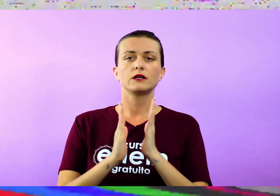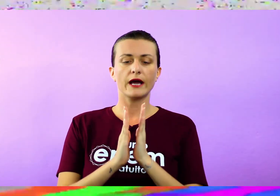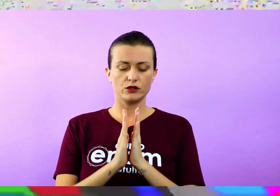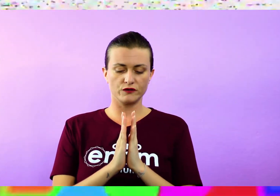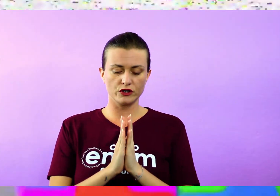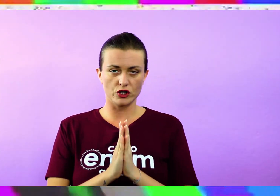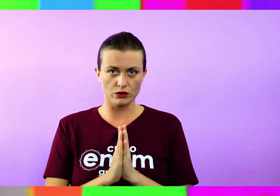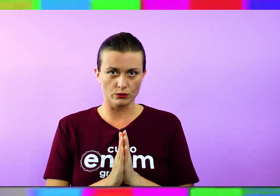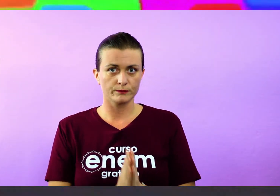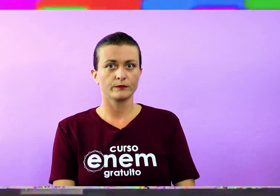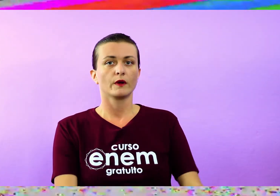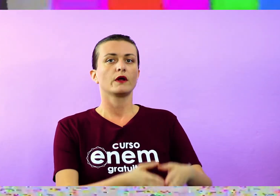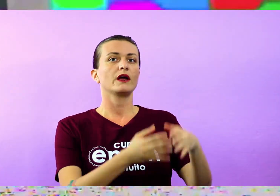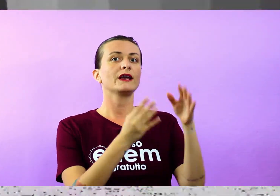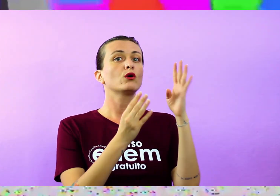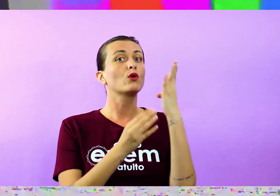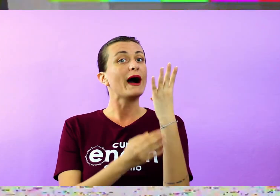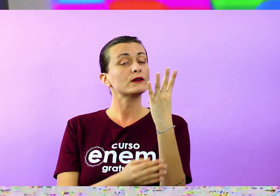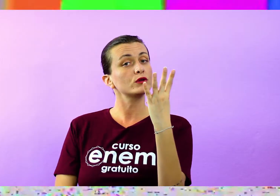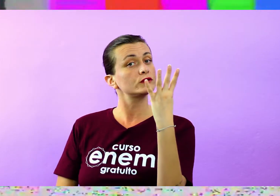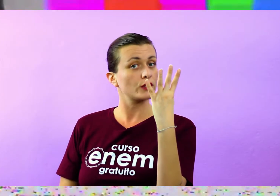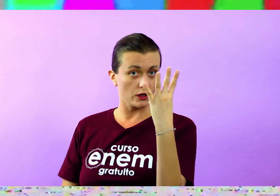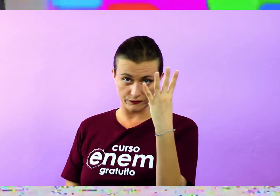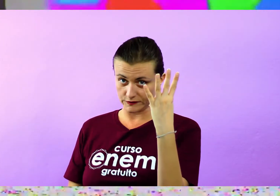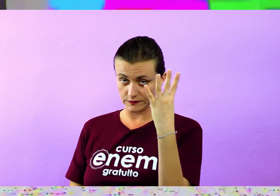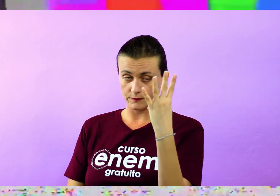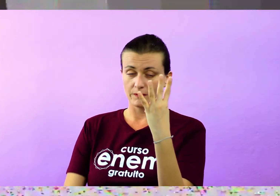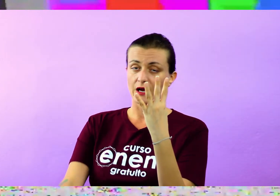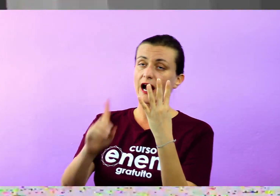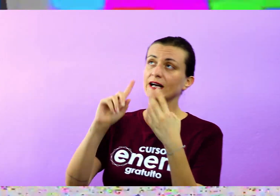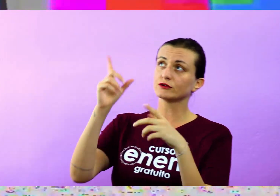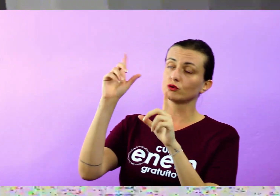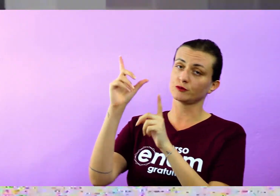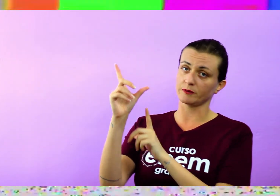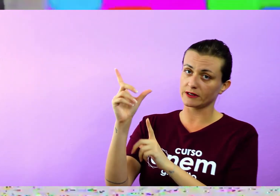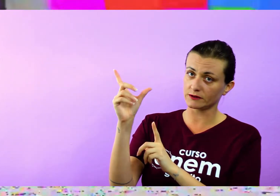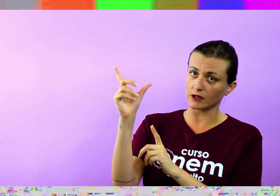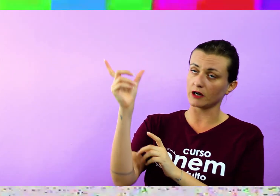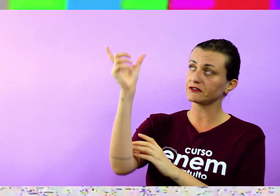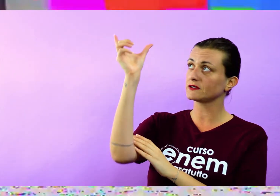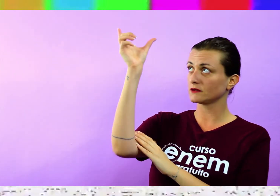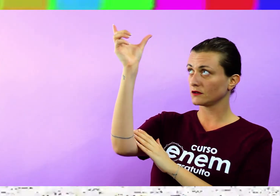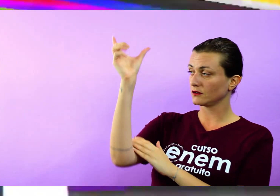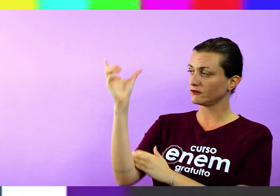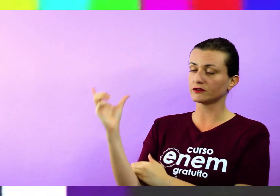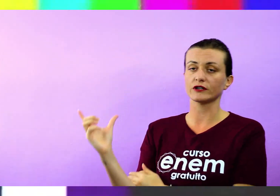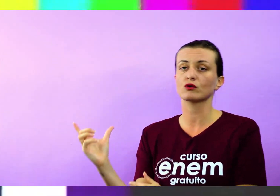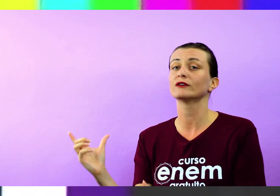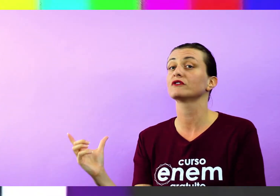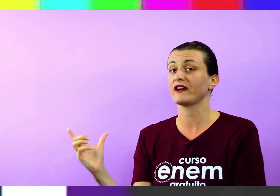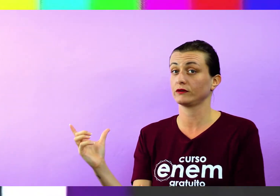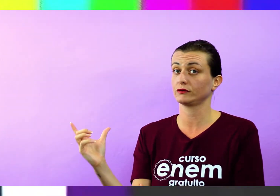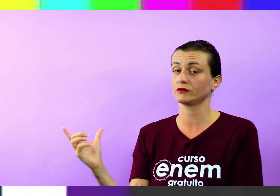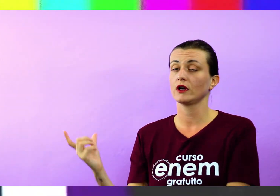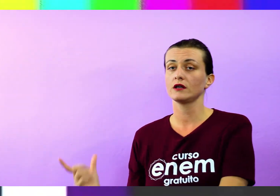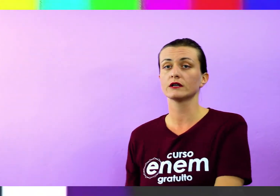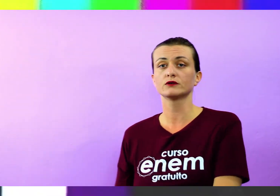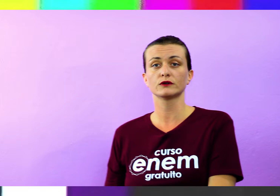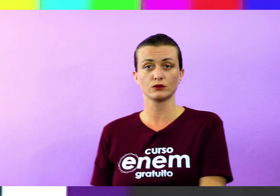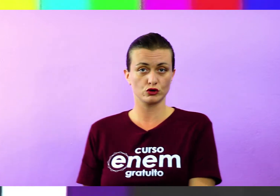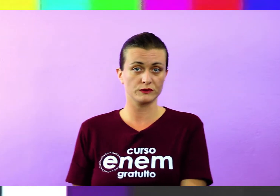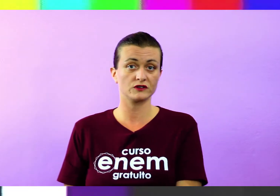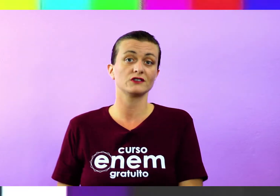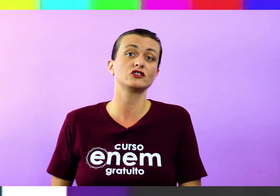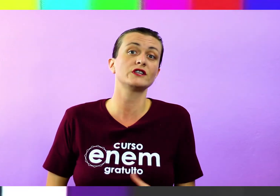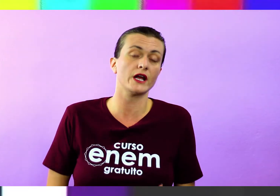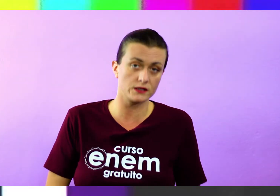que é dividido em quatro estrofes. As duas primeiras estrofes vão ser de quatro versos. E